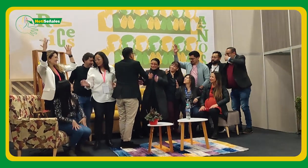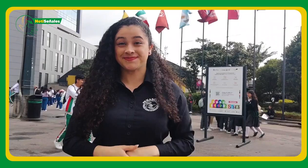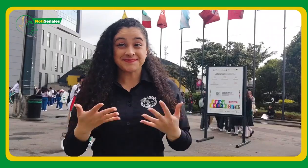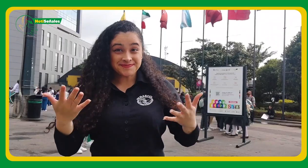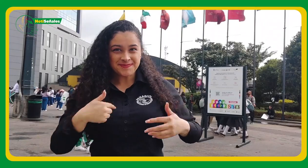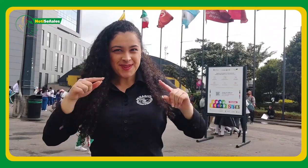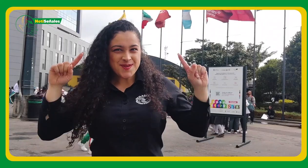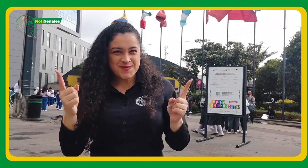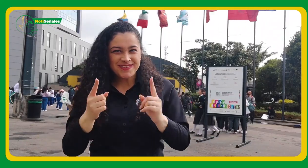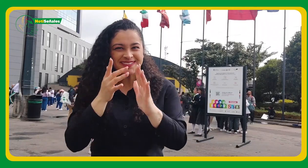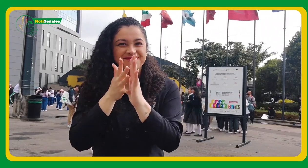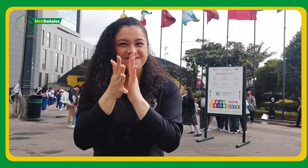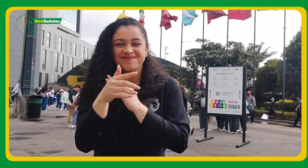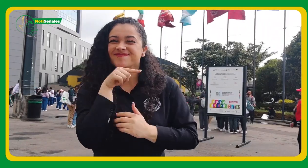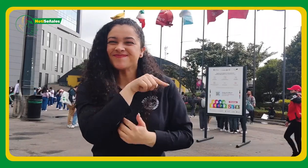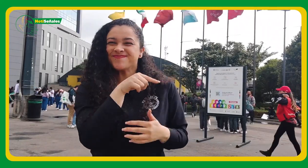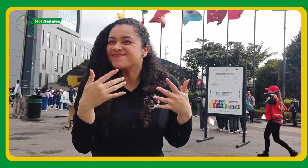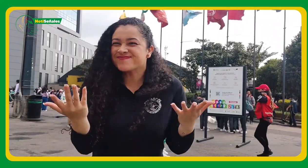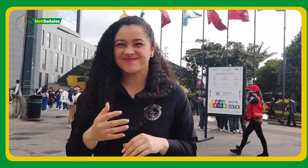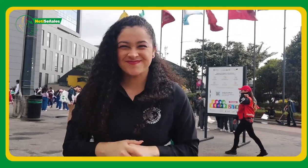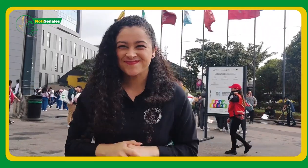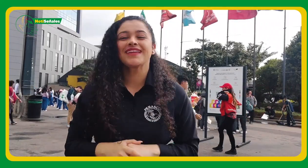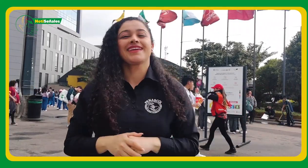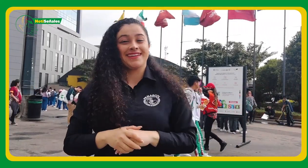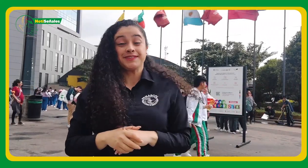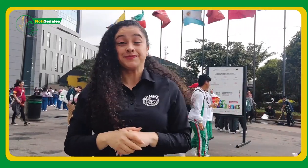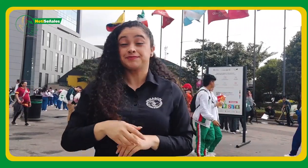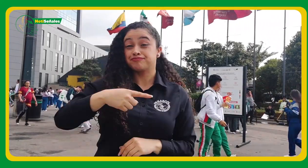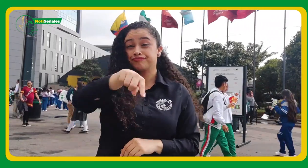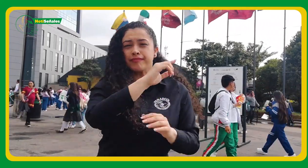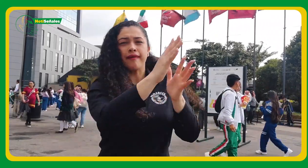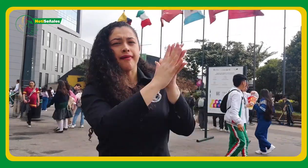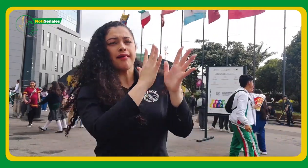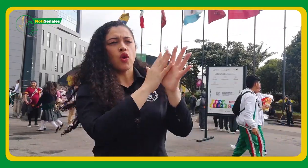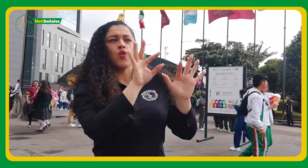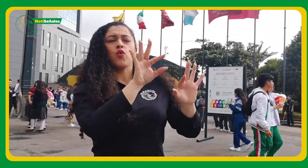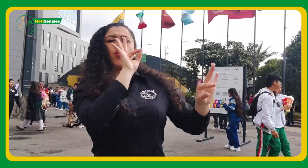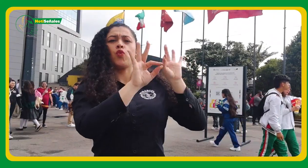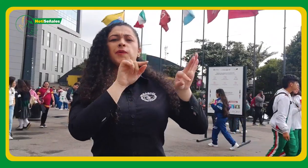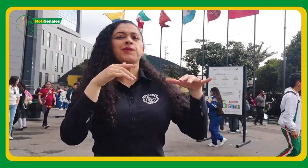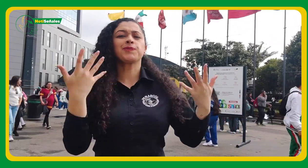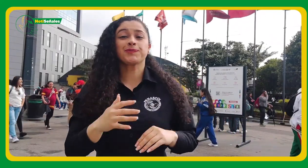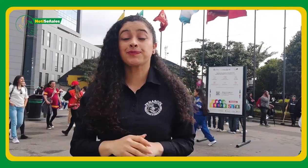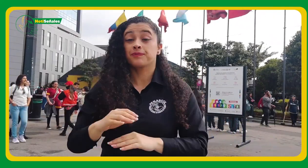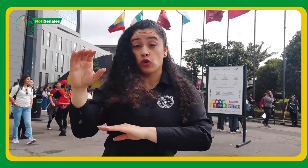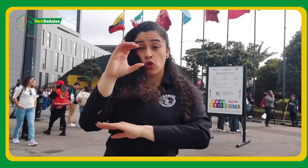Hola, les contaré algunas conclusiones de la charla. En toda Colombia existen aproximadamente